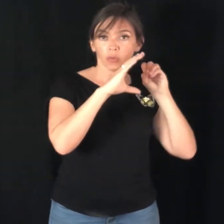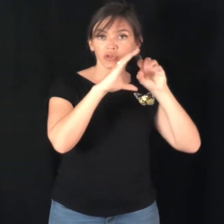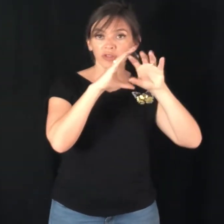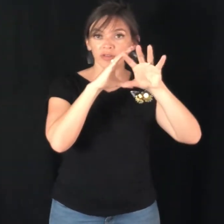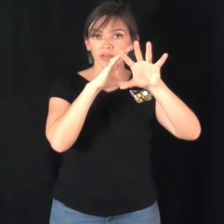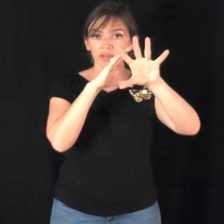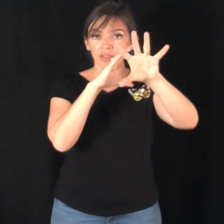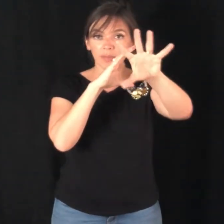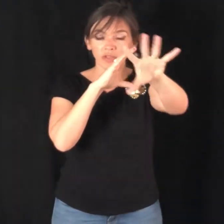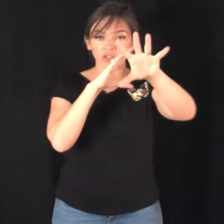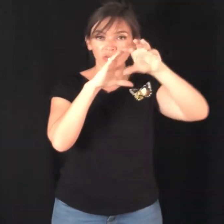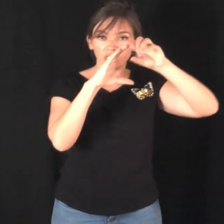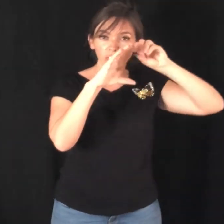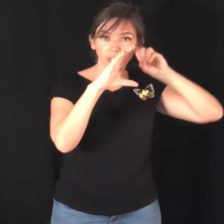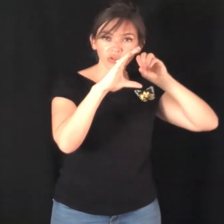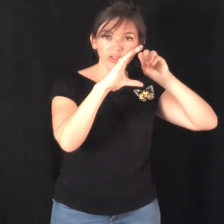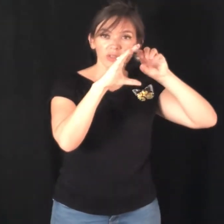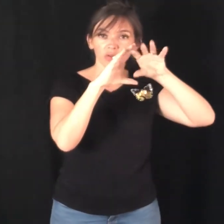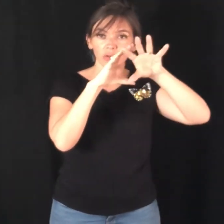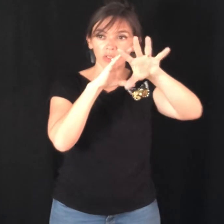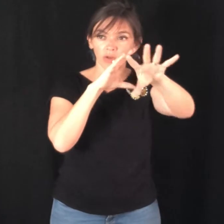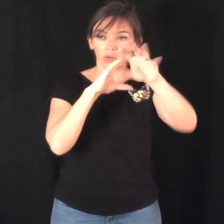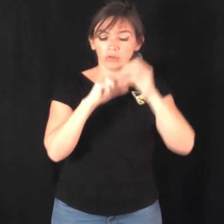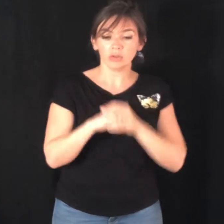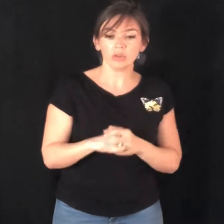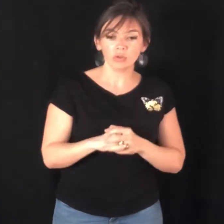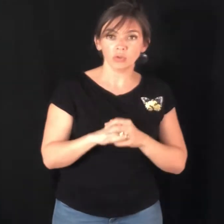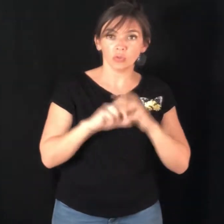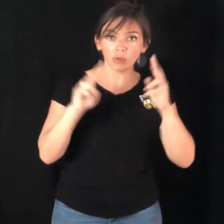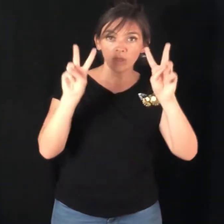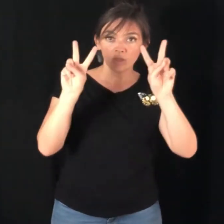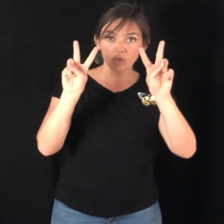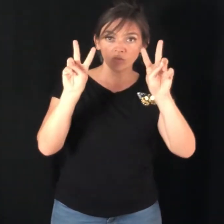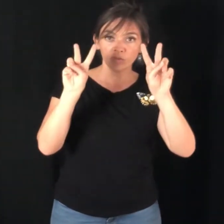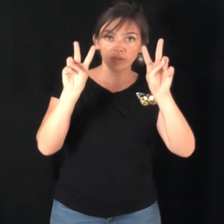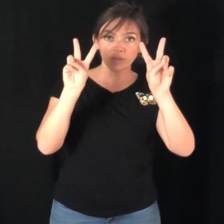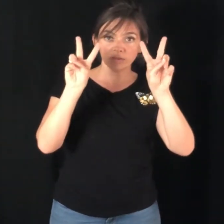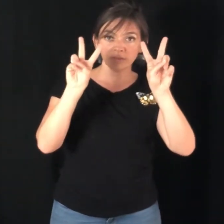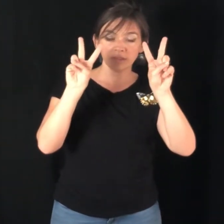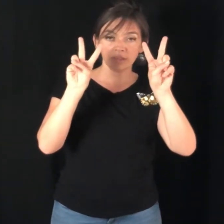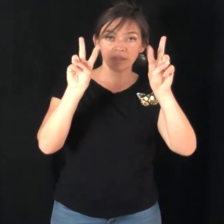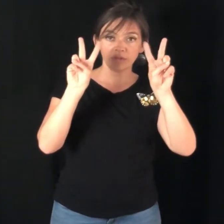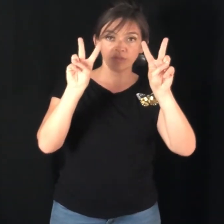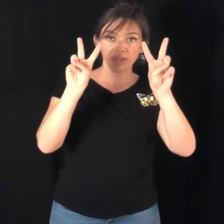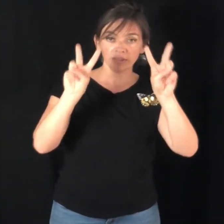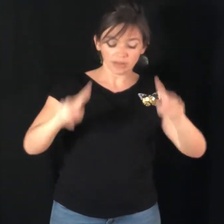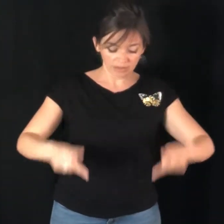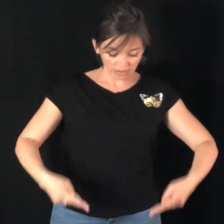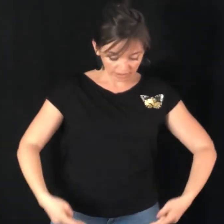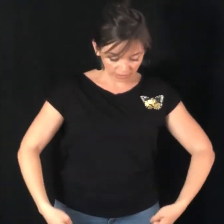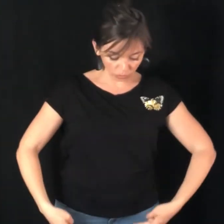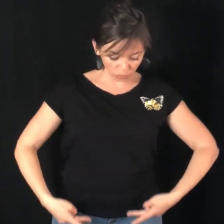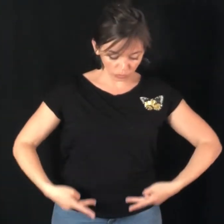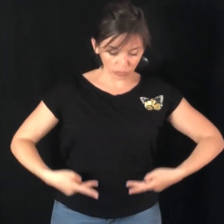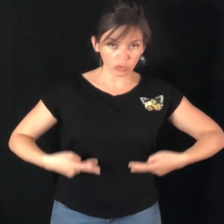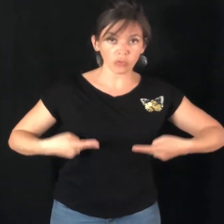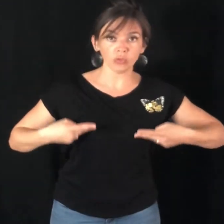projette. C l'image qui va se projeter sur l'écran. Donc. Vie. C'est les V. Qui remonte le long